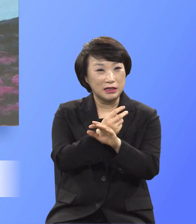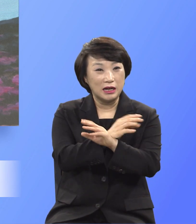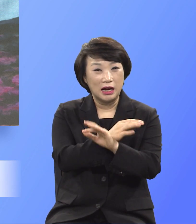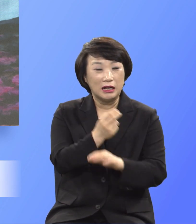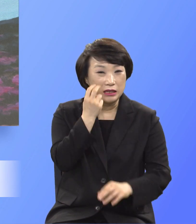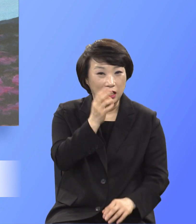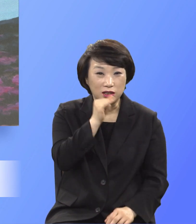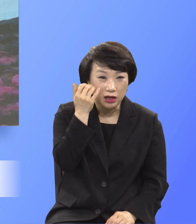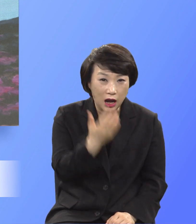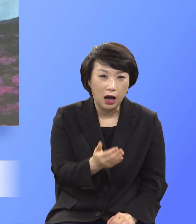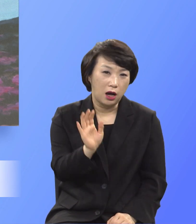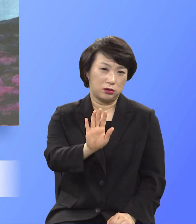엄숙하지요